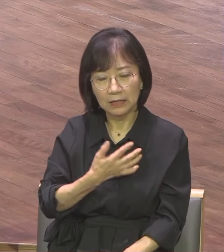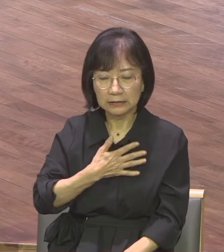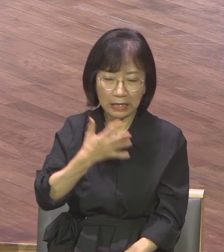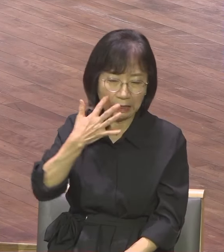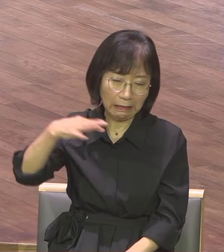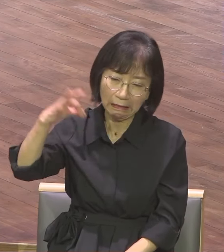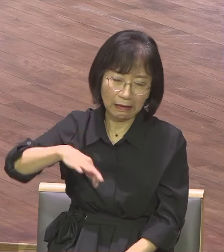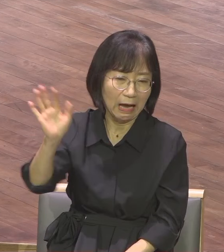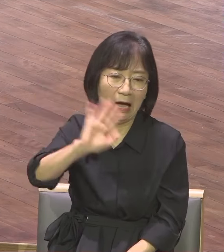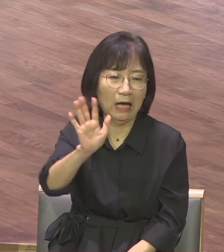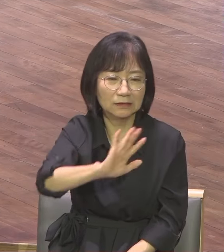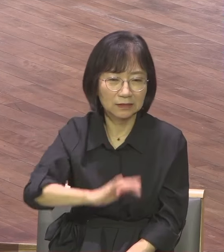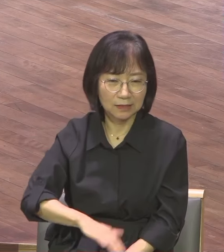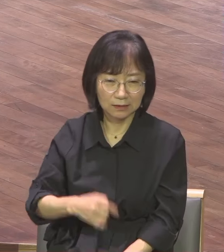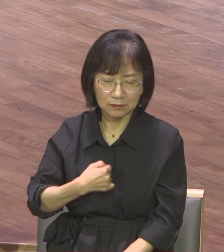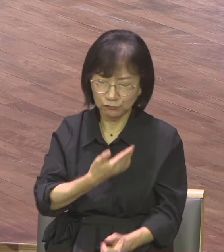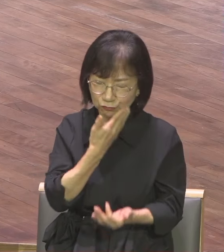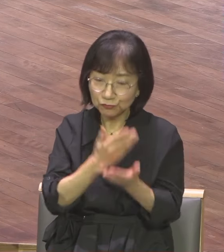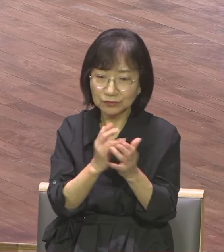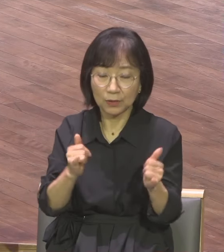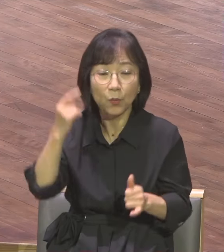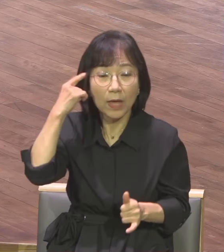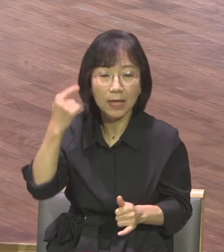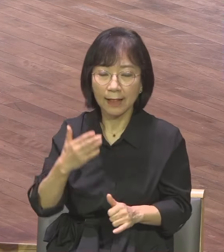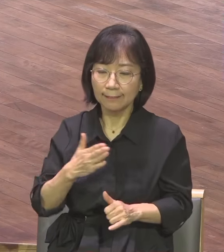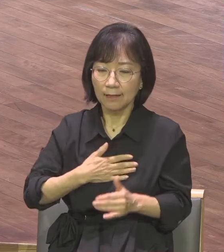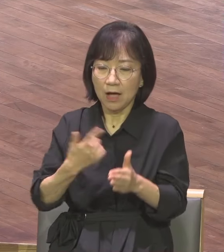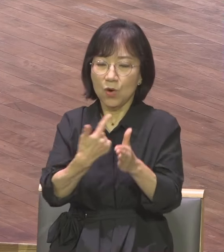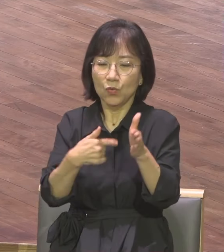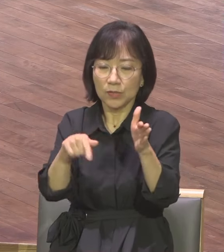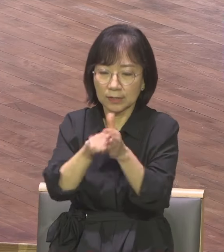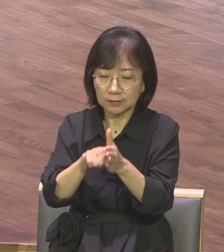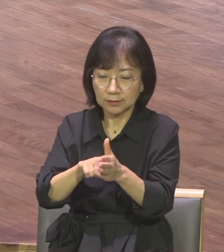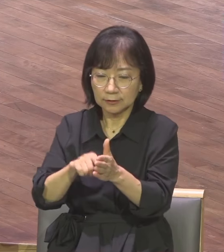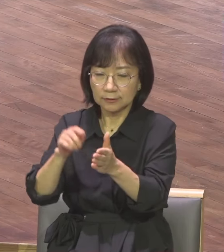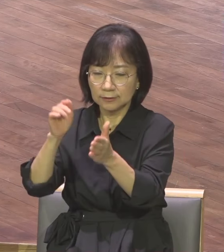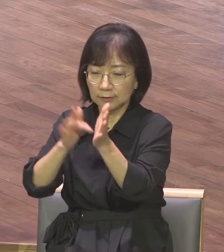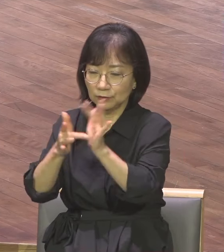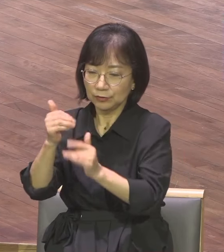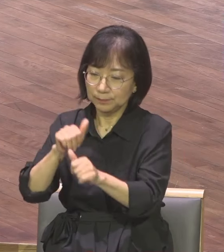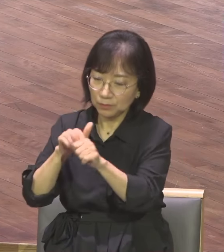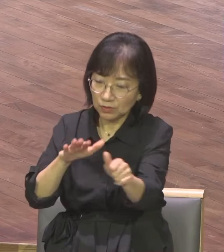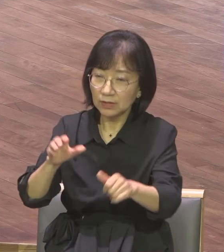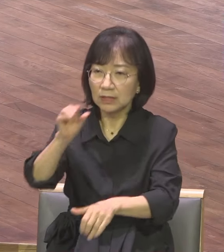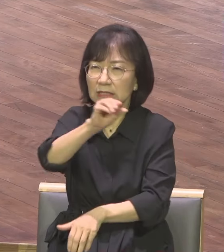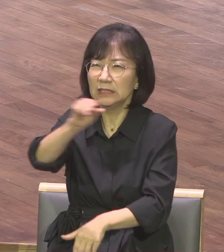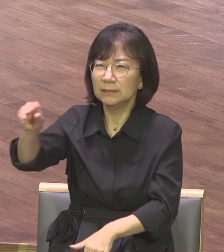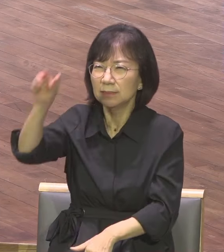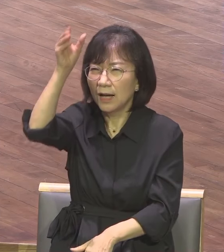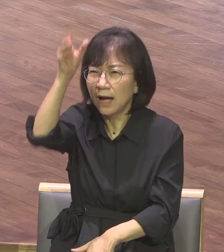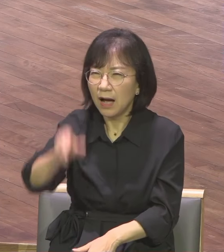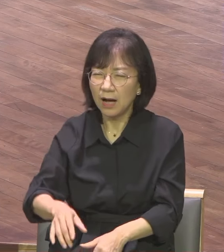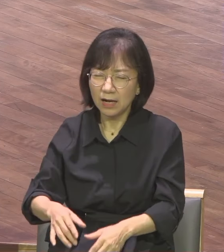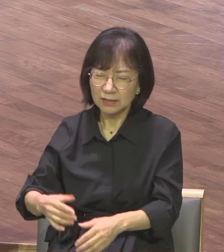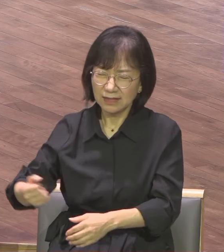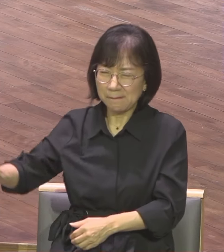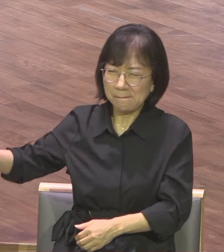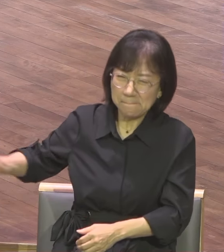몸을 찢기시고 십자가에서 피를 흘리시고 온몸이 완전히 피로